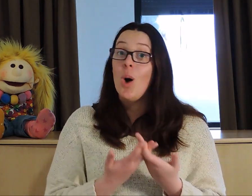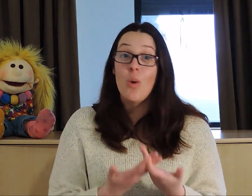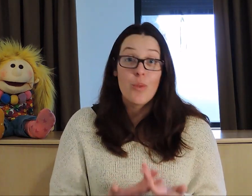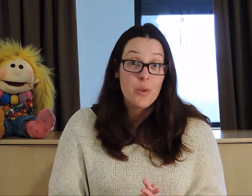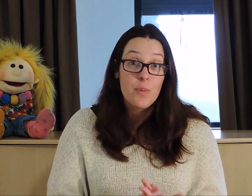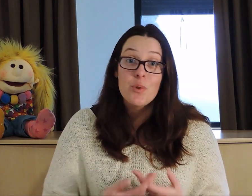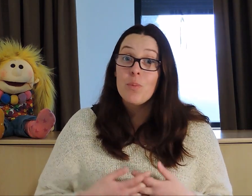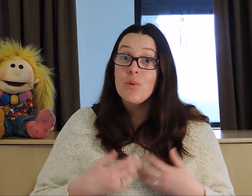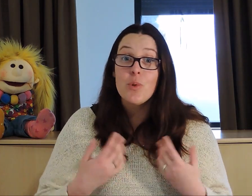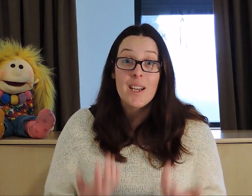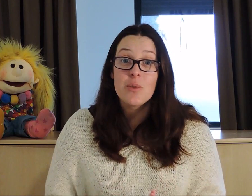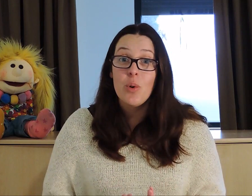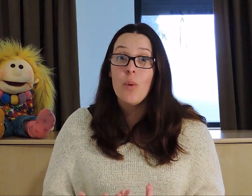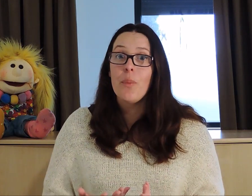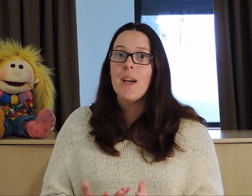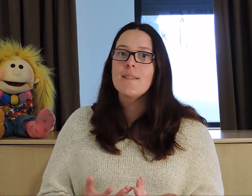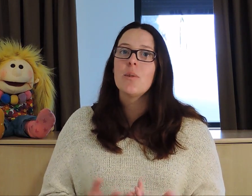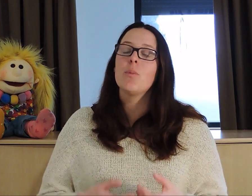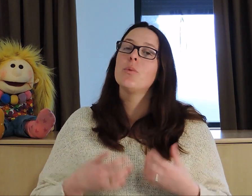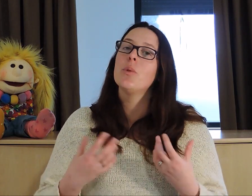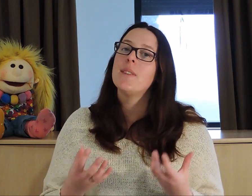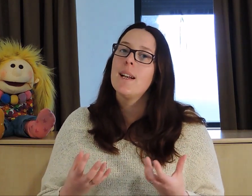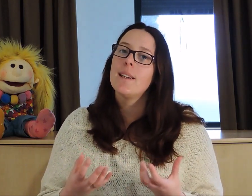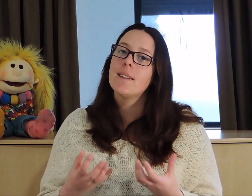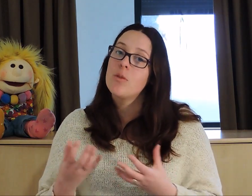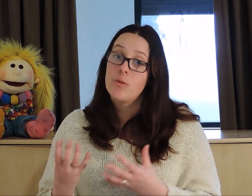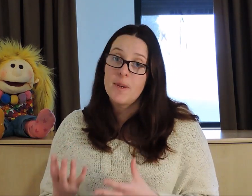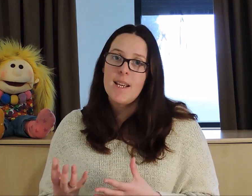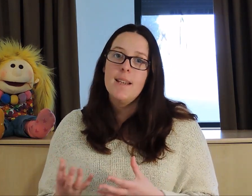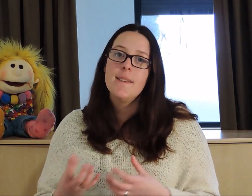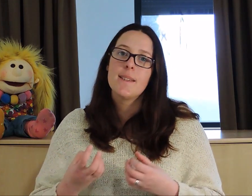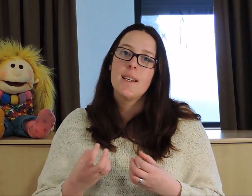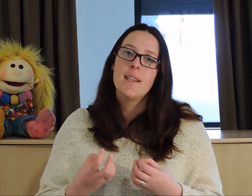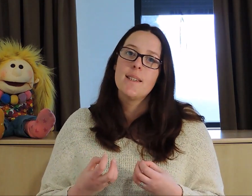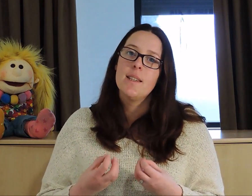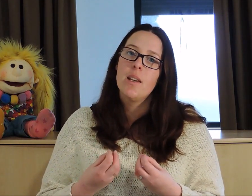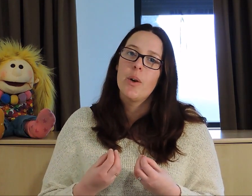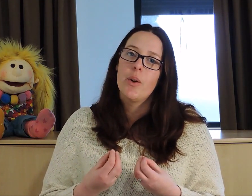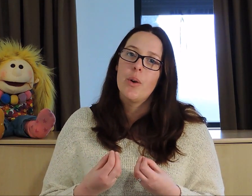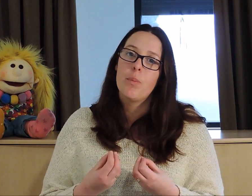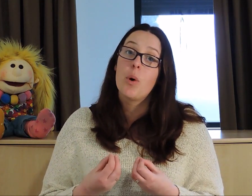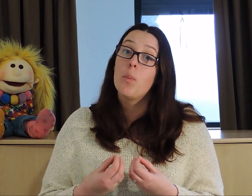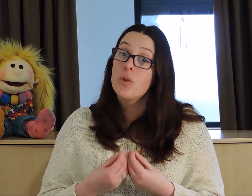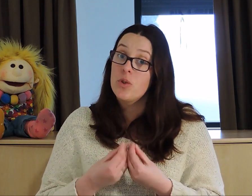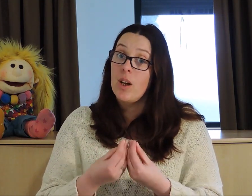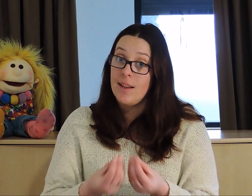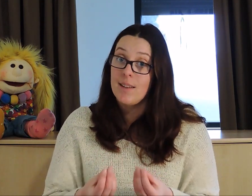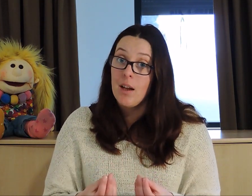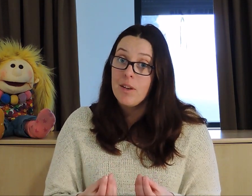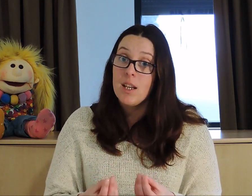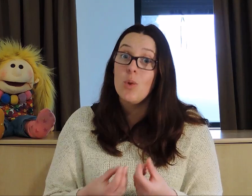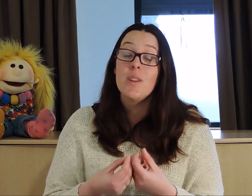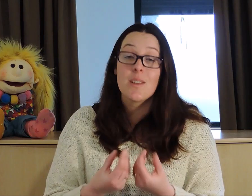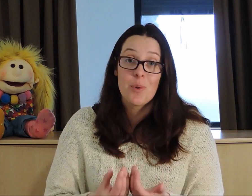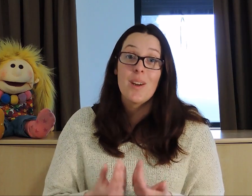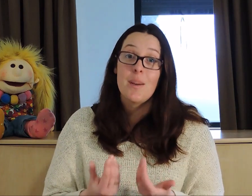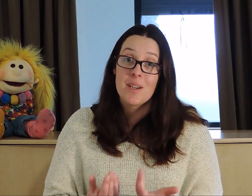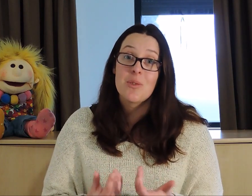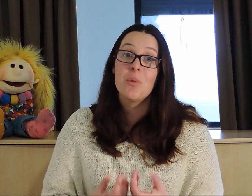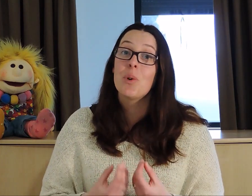On voit de plus en plus de restaurants, par exemple, ou d'hôtels qui se spécialisent et qui proposent un travail uniquement à des personnes